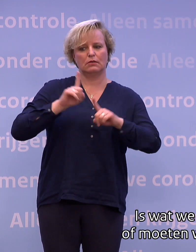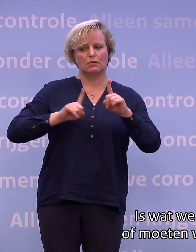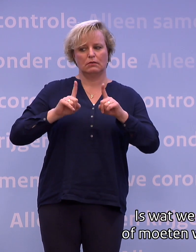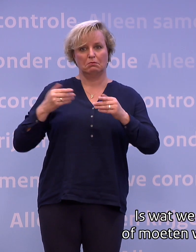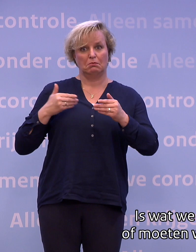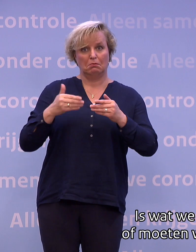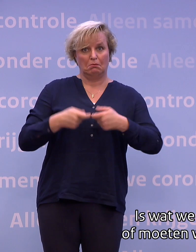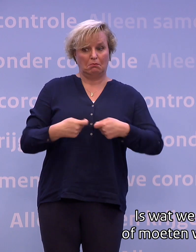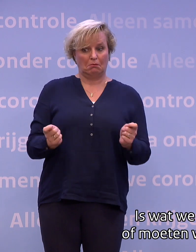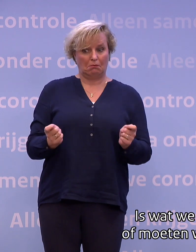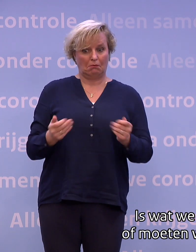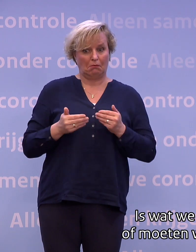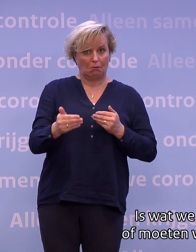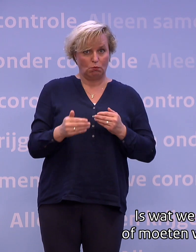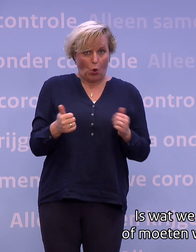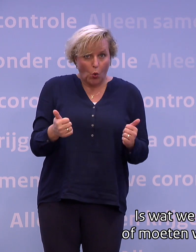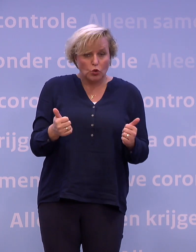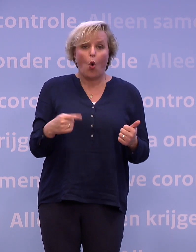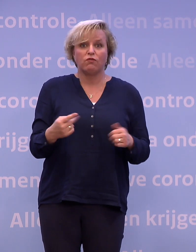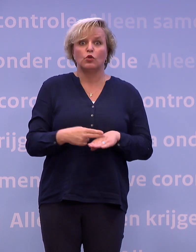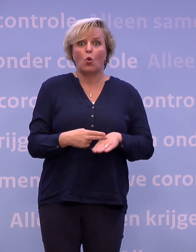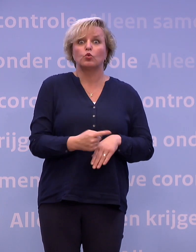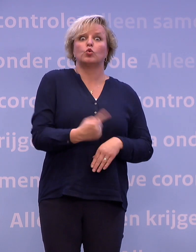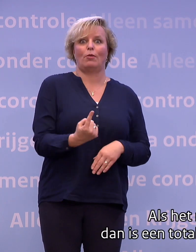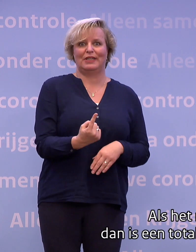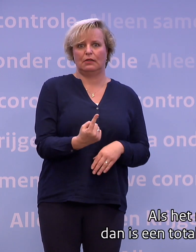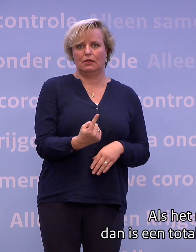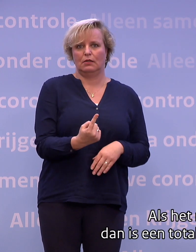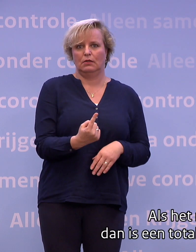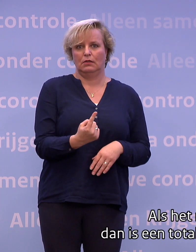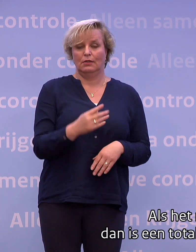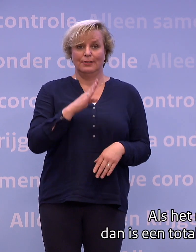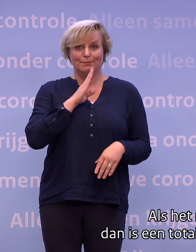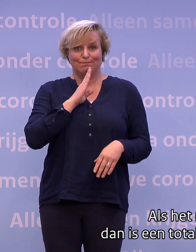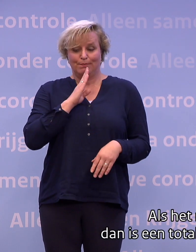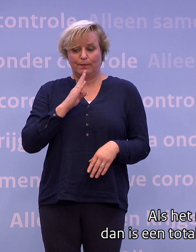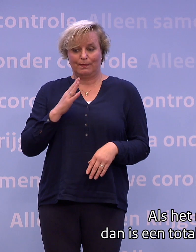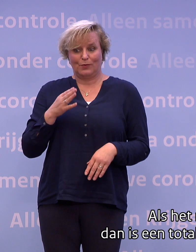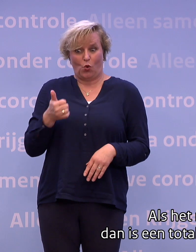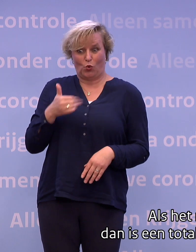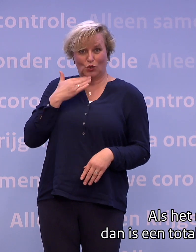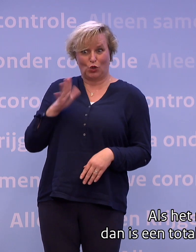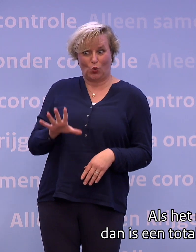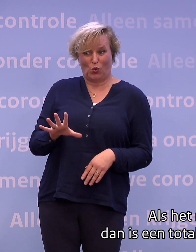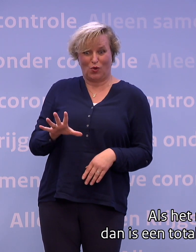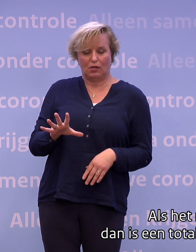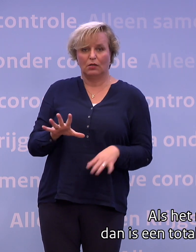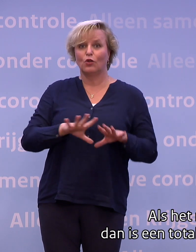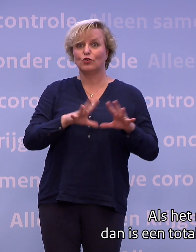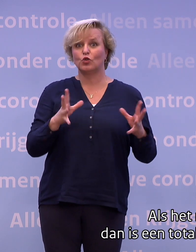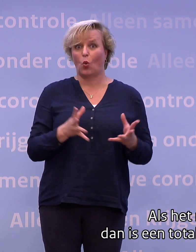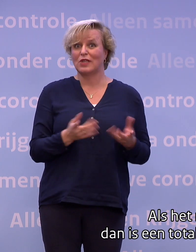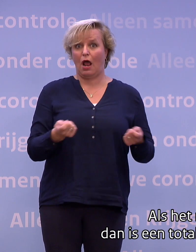doen goed genoeg of moeten we zelfs nog meer doen? Als het niet goed genoeg is, dan is een totale lockdown